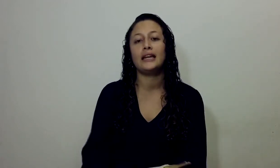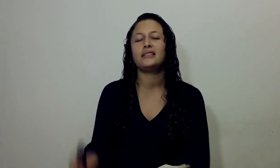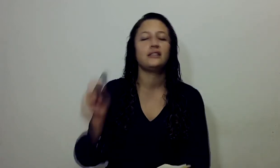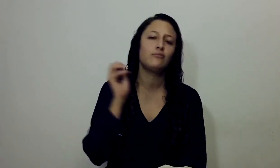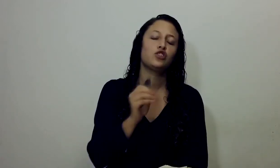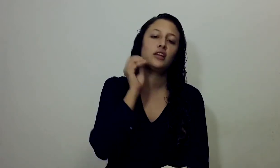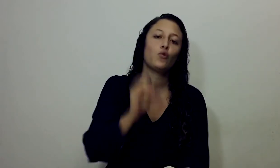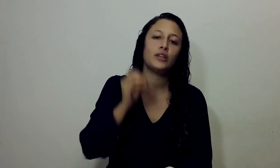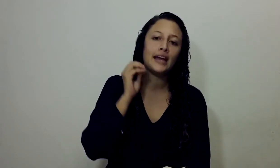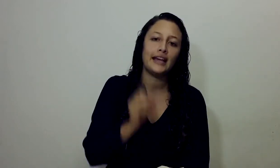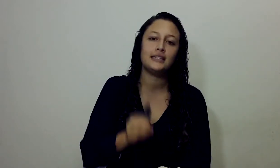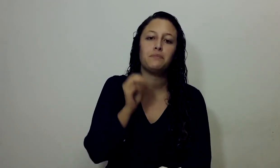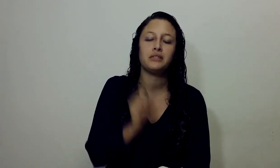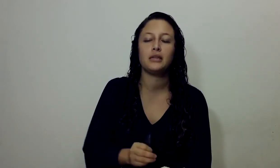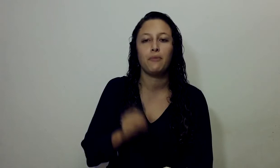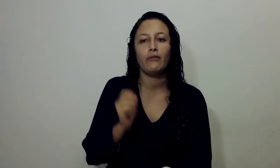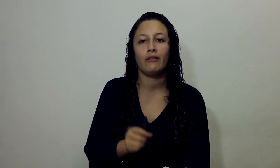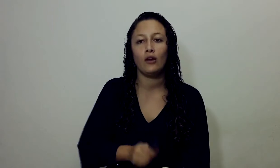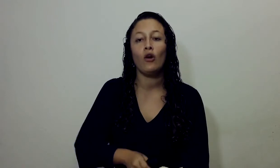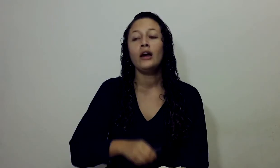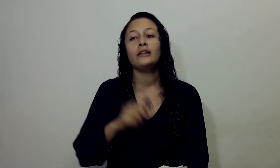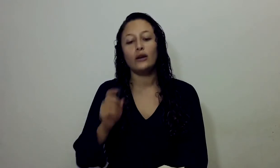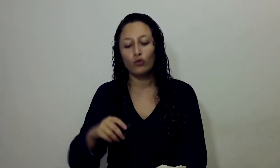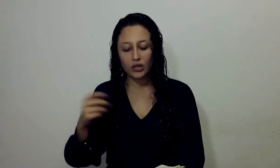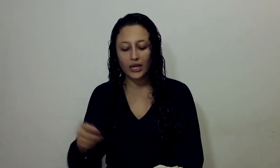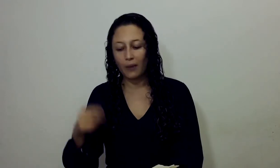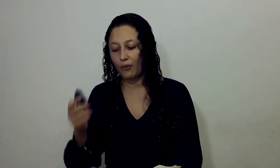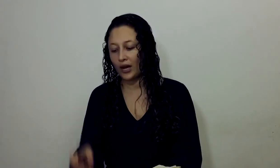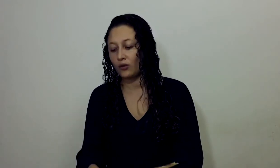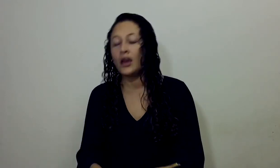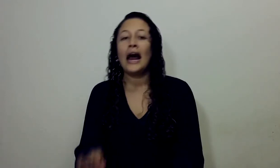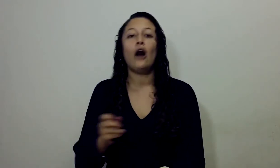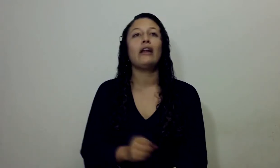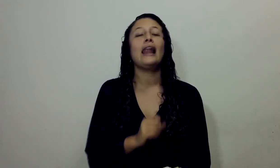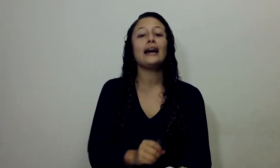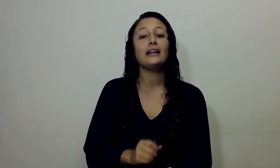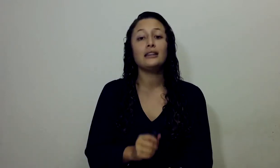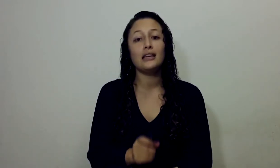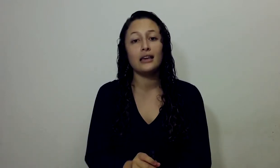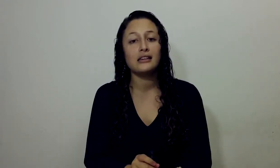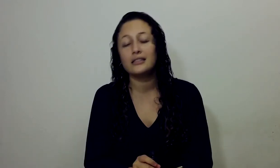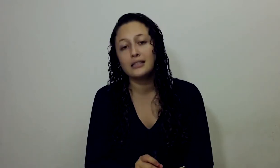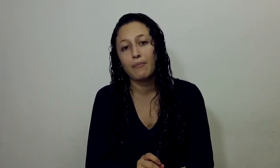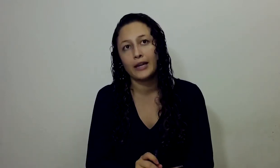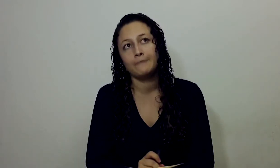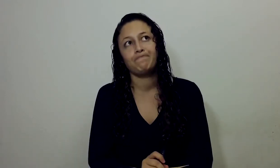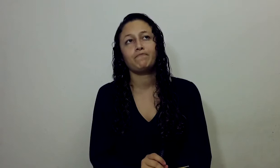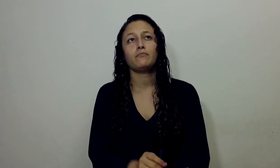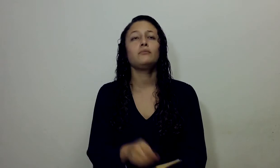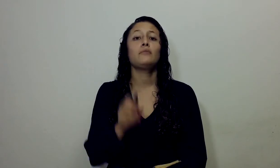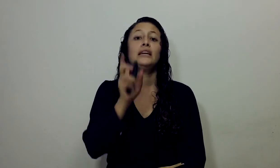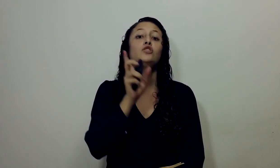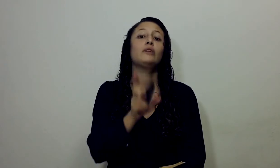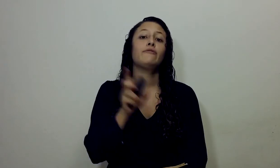profecía Necesitamos tener en cuenta Este principio Bíblico De un día Por año Ahora La cartilla De esta semana